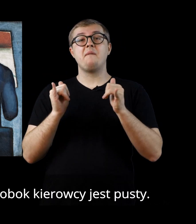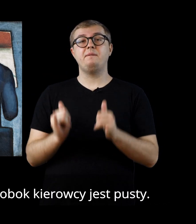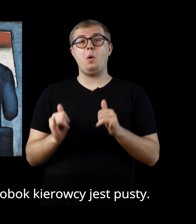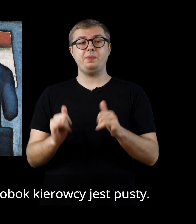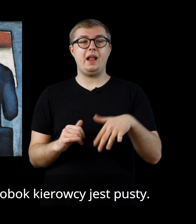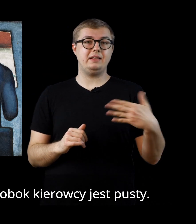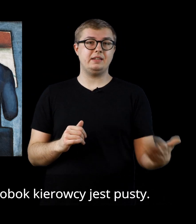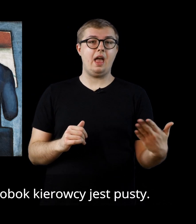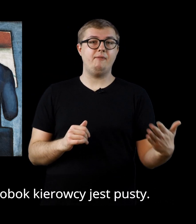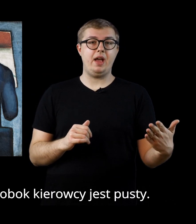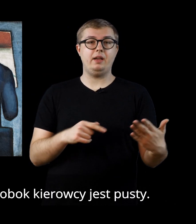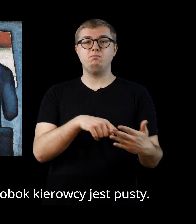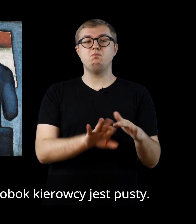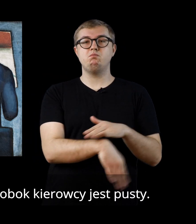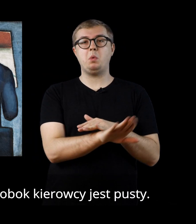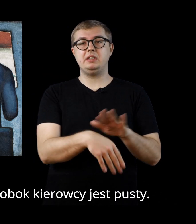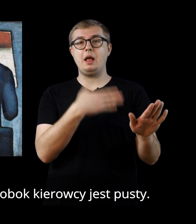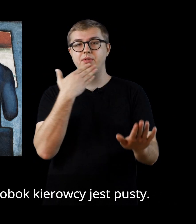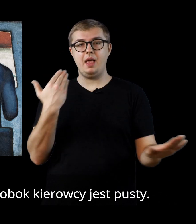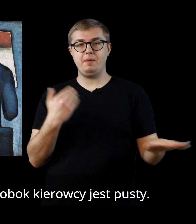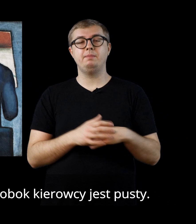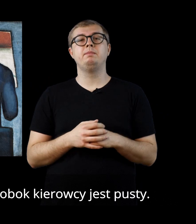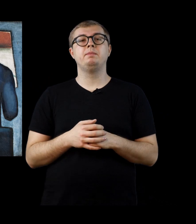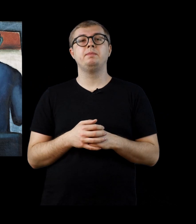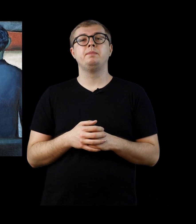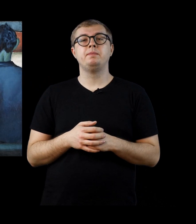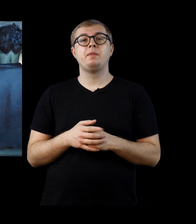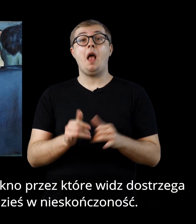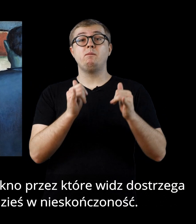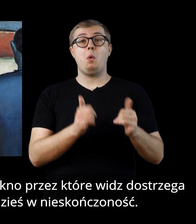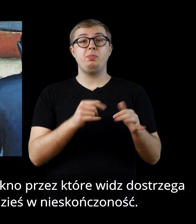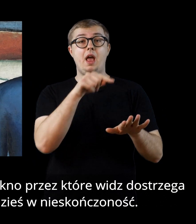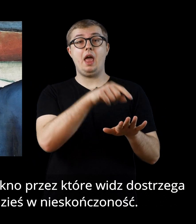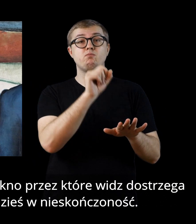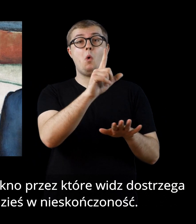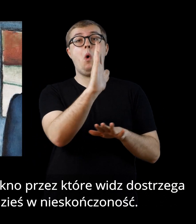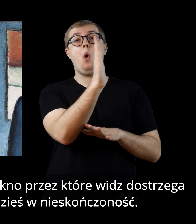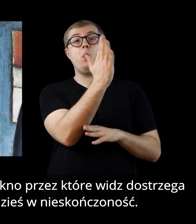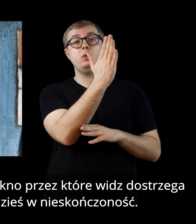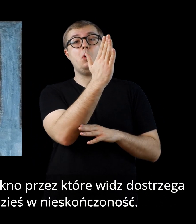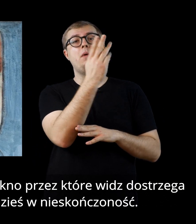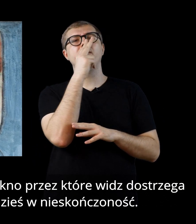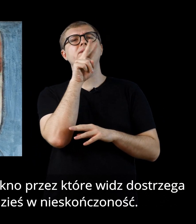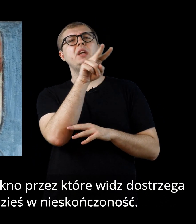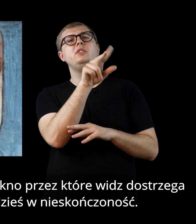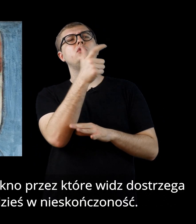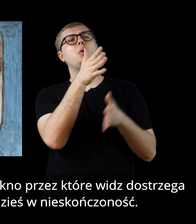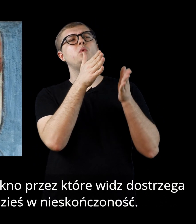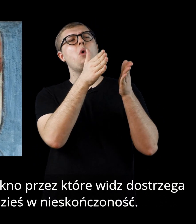Fotel z lewej strony obok kierowcy jest pusty. Nad fotelem znajduje się okno, przez które widz dostrzega